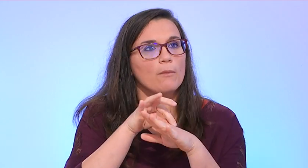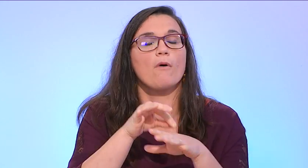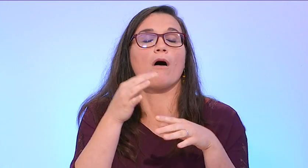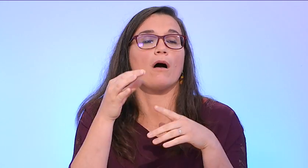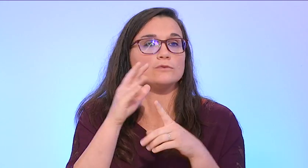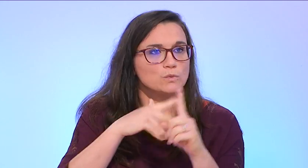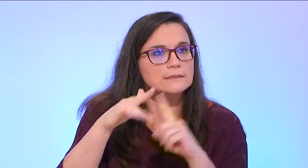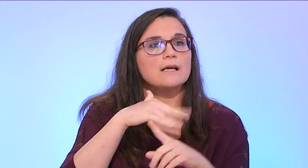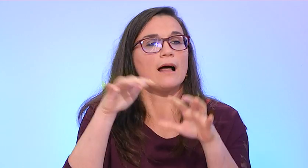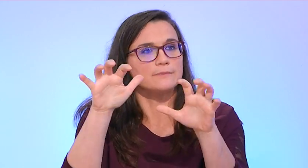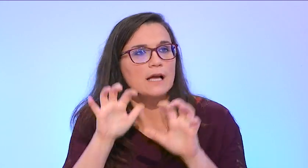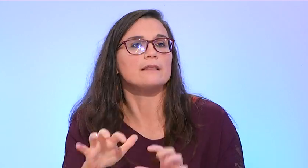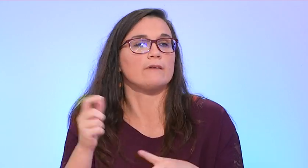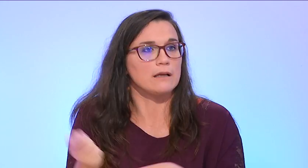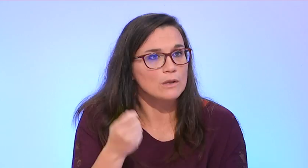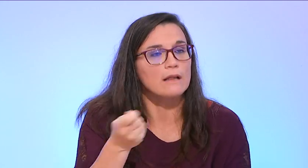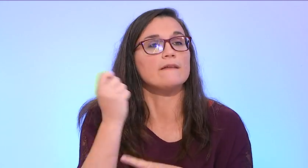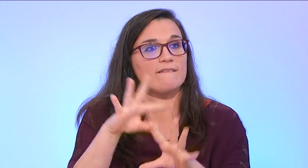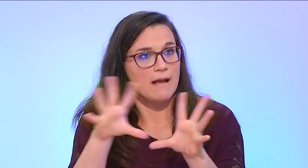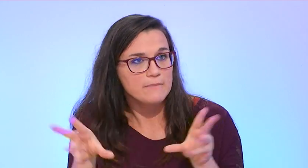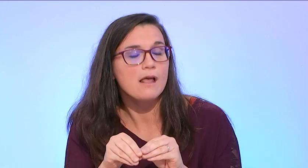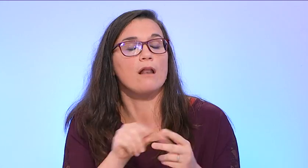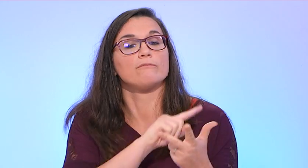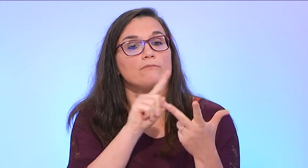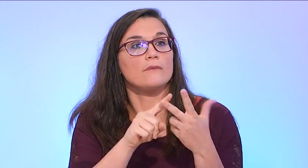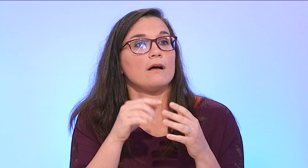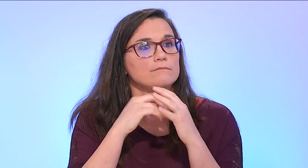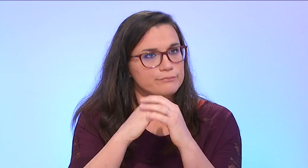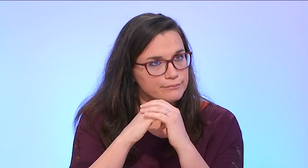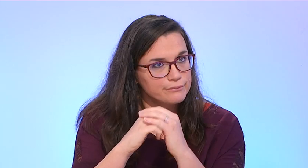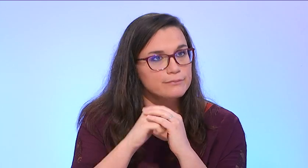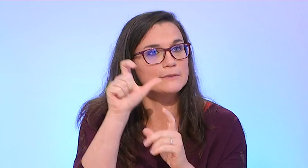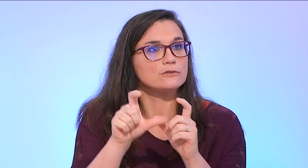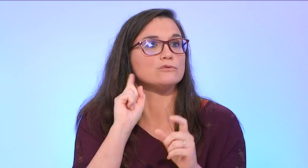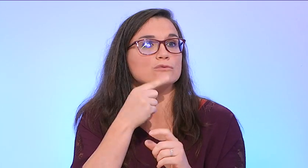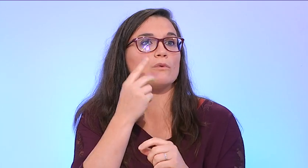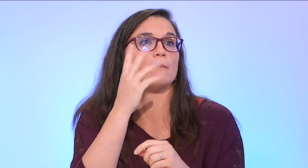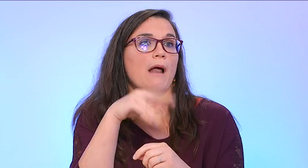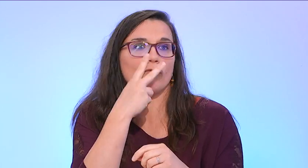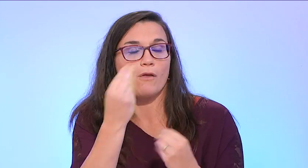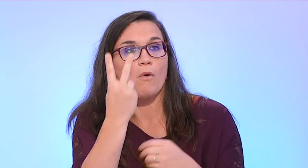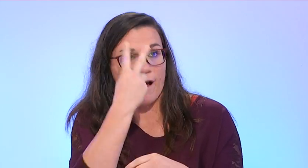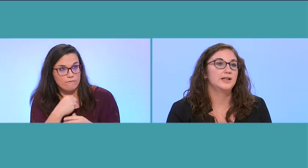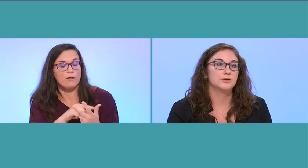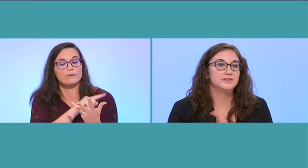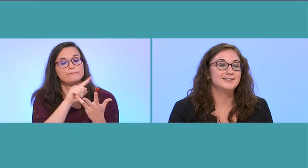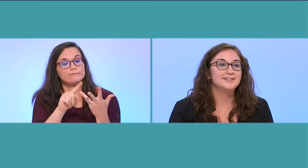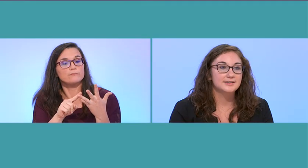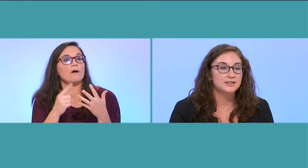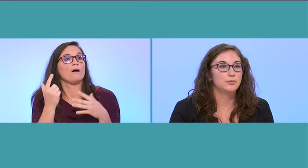Je suis médiatrice, fais aussi des accompagnements sociaux et familiales, et éducatifs également. Je fais la langue des signes pour